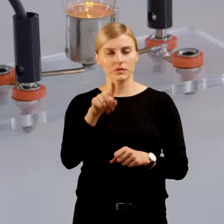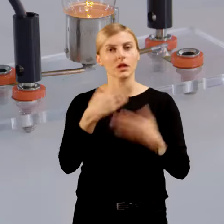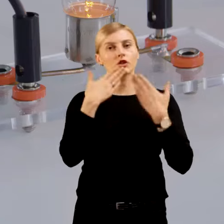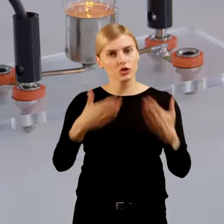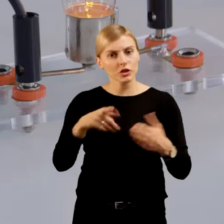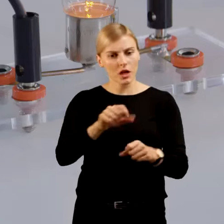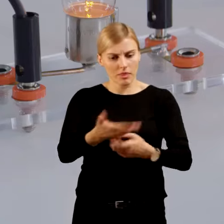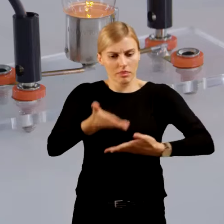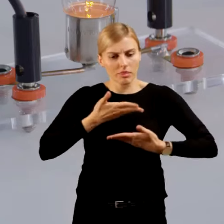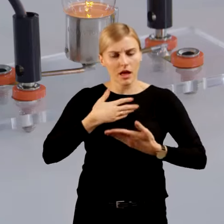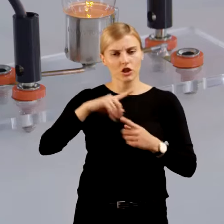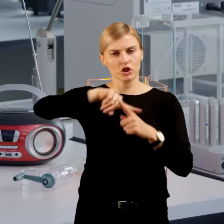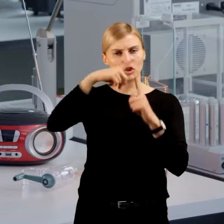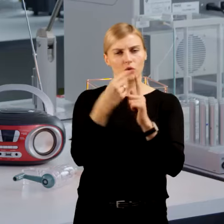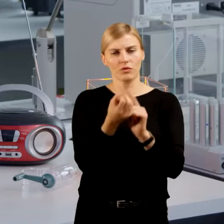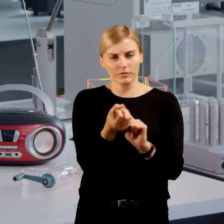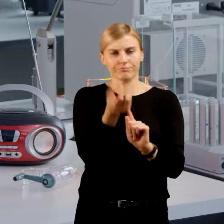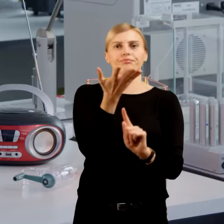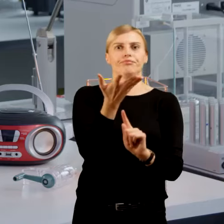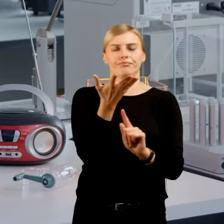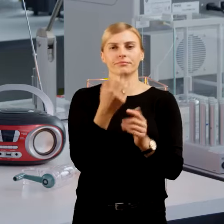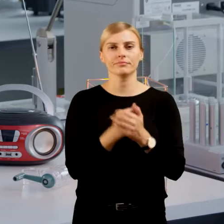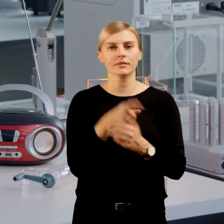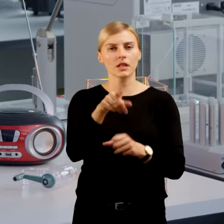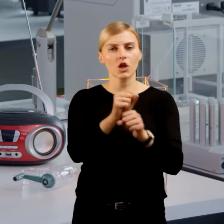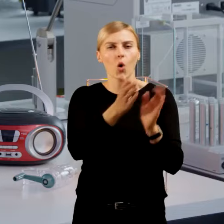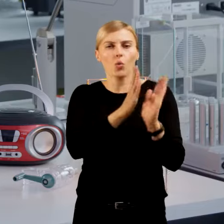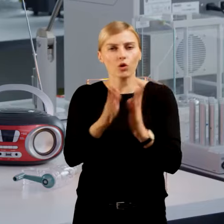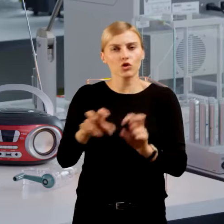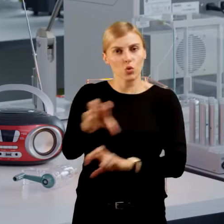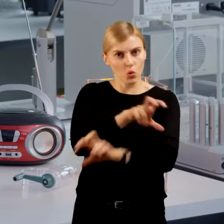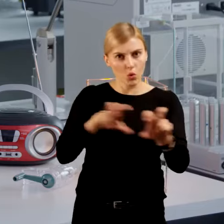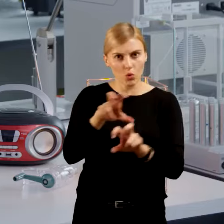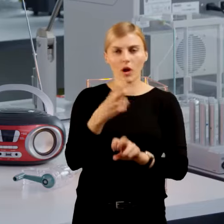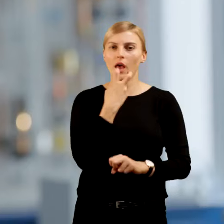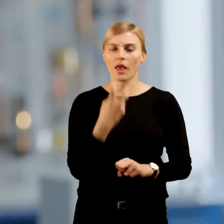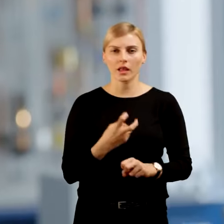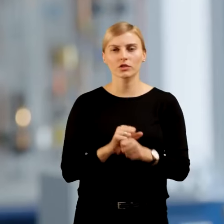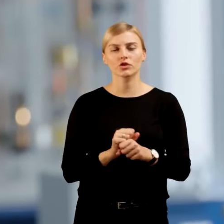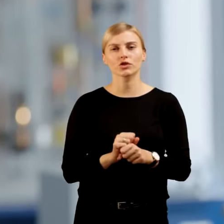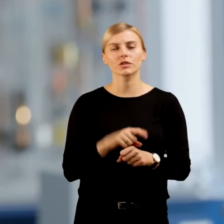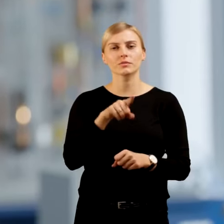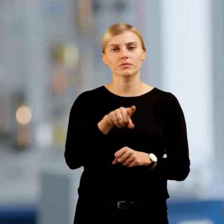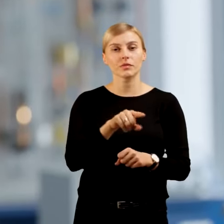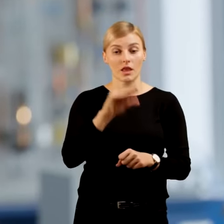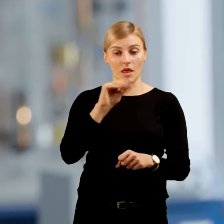żarówka świeci. Taki uporządkowany ruch ładunków elektrycznych, w naszym wypadku elektronów,